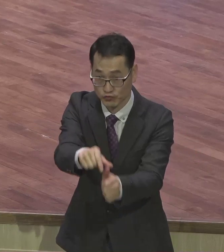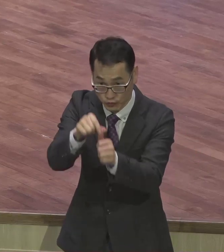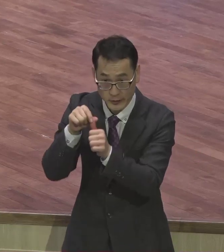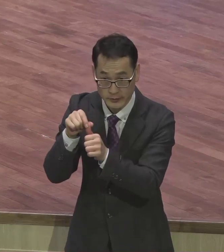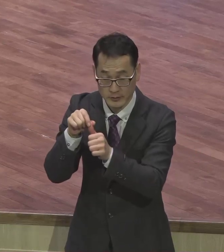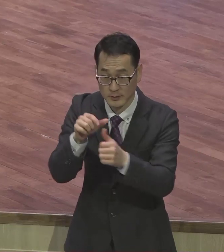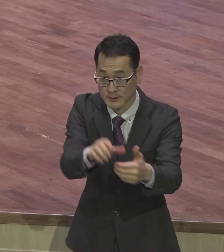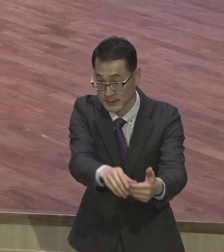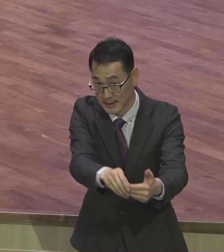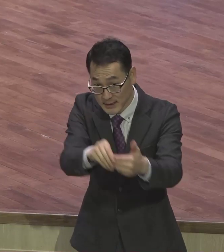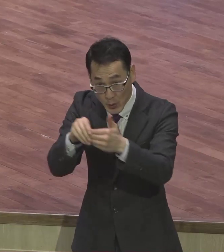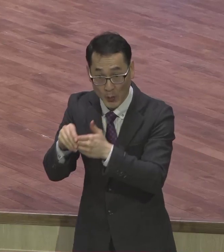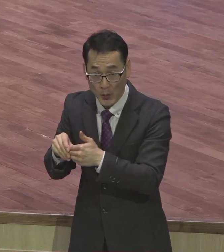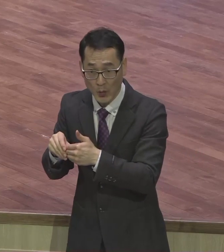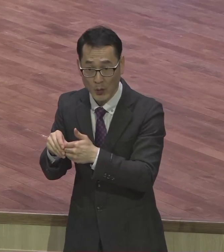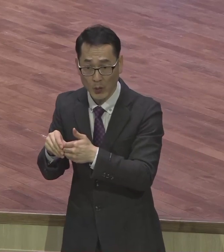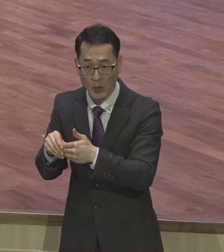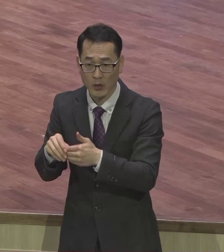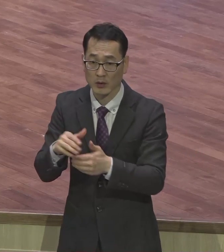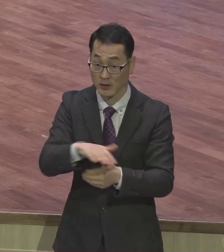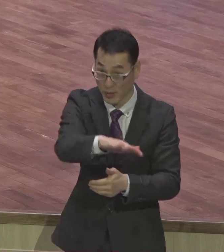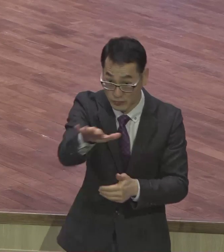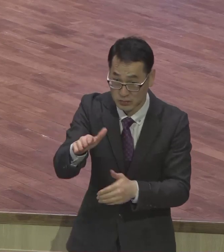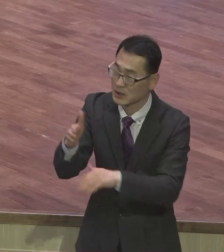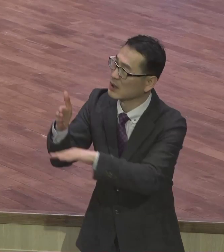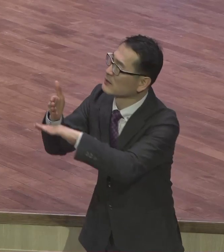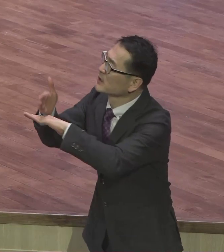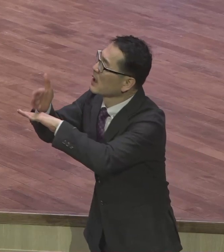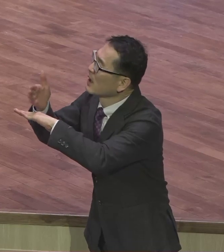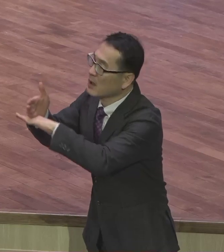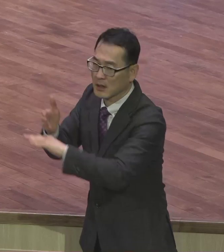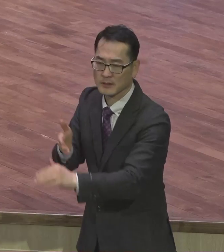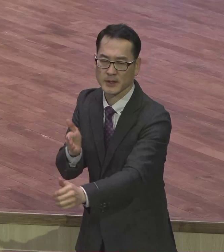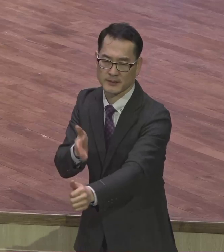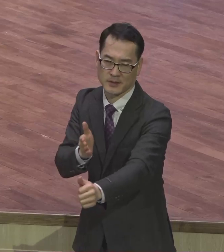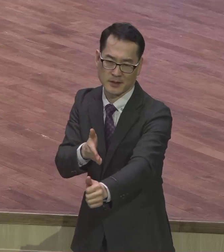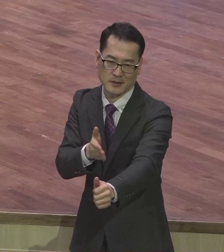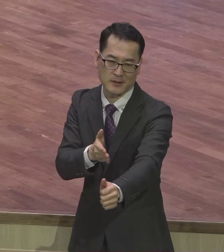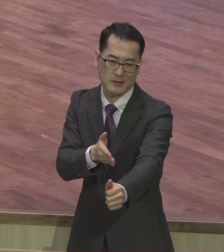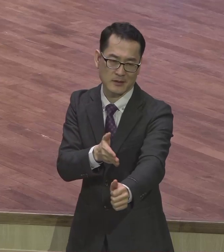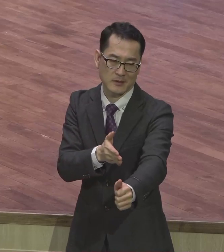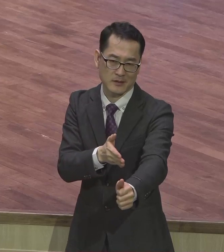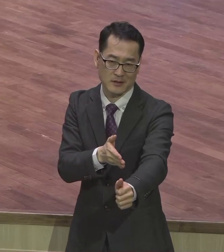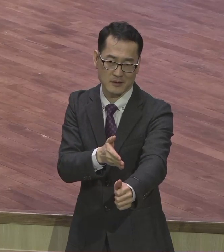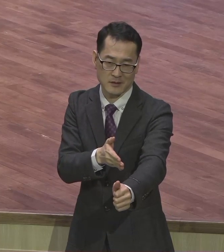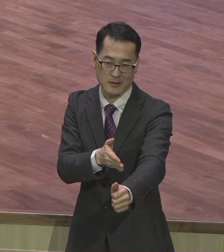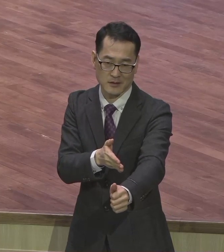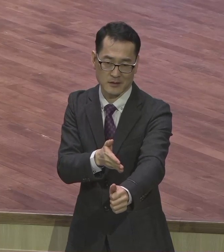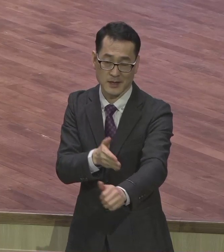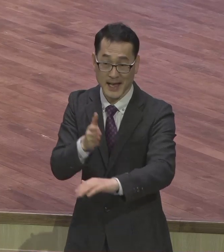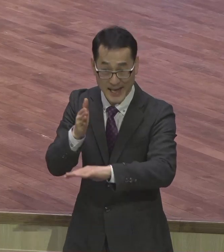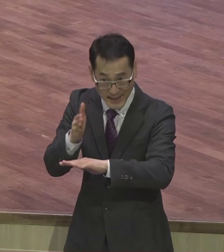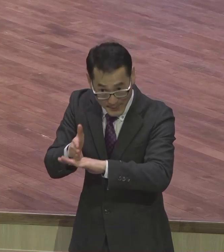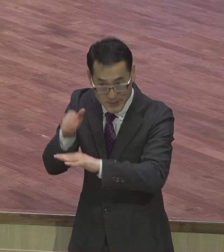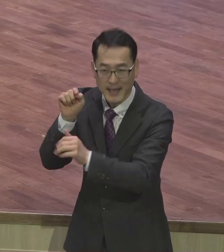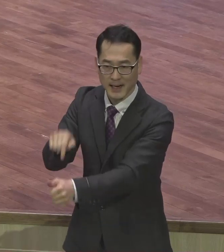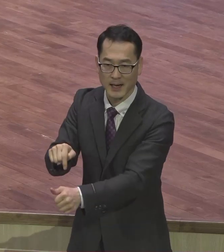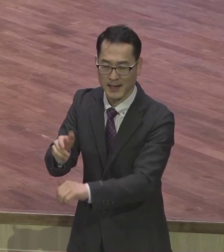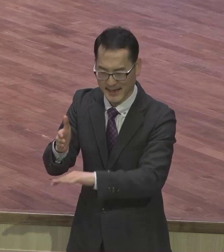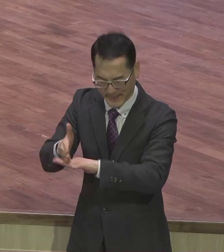주신 이 은혜 감사하시기 바랍니다. 감사해라. 감사해라. 성경에 많은 감사가 있는데